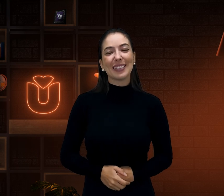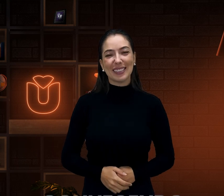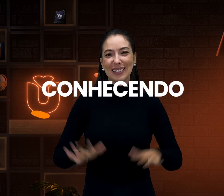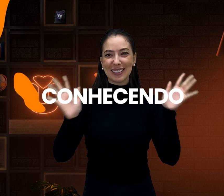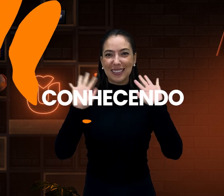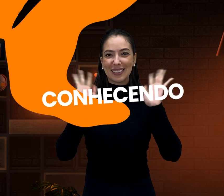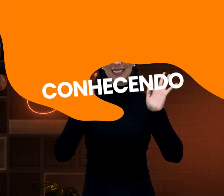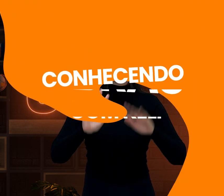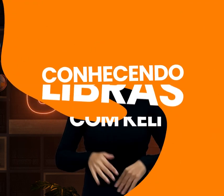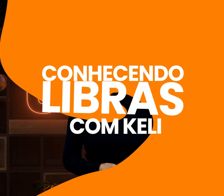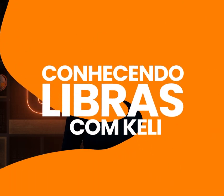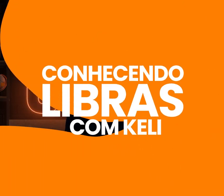Até logo! ...